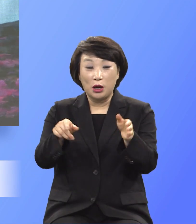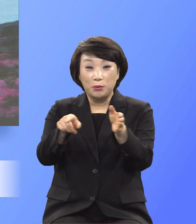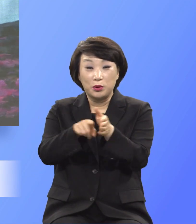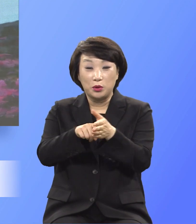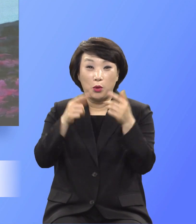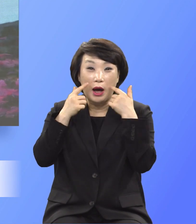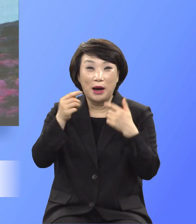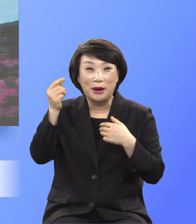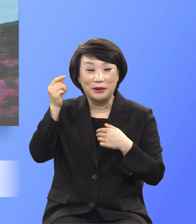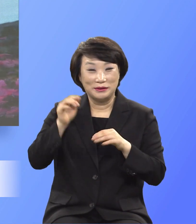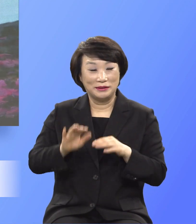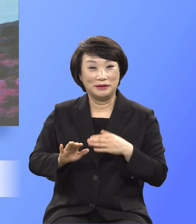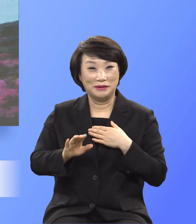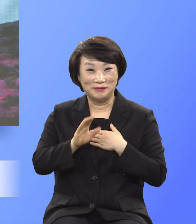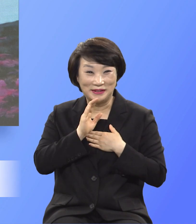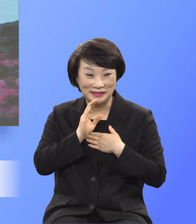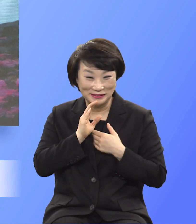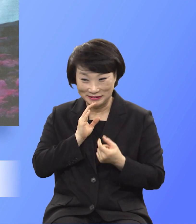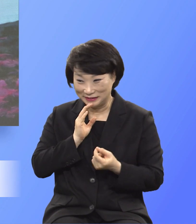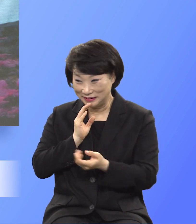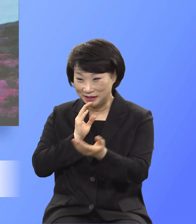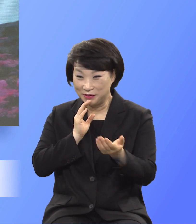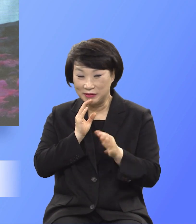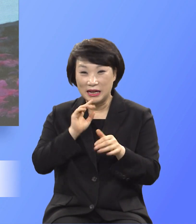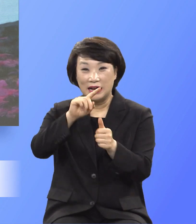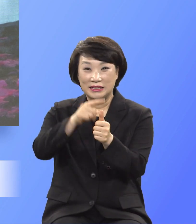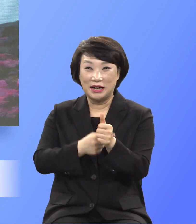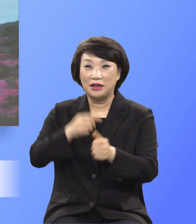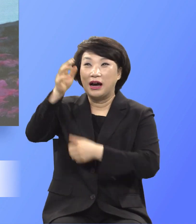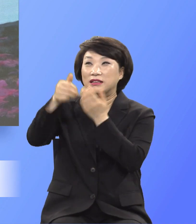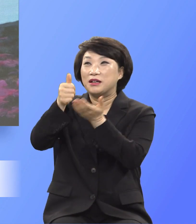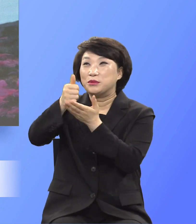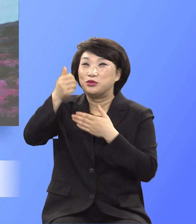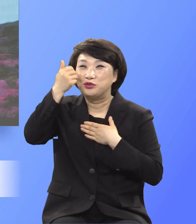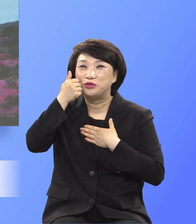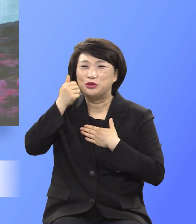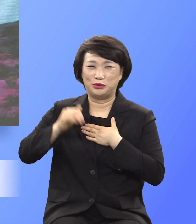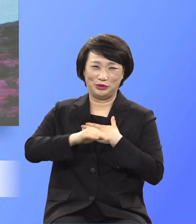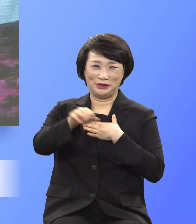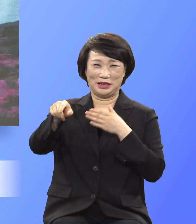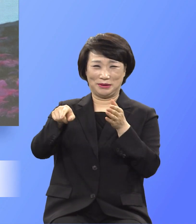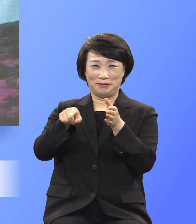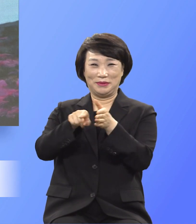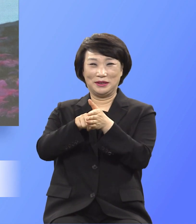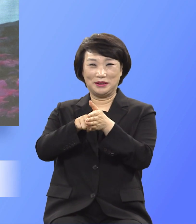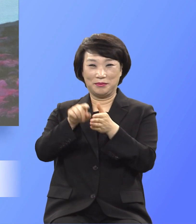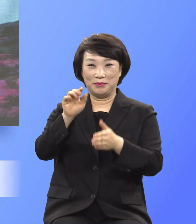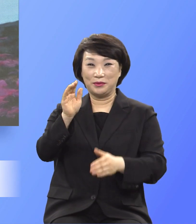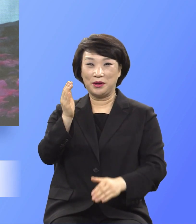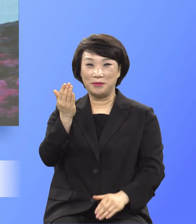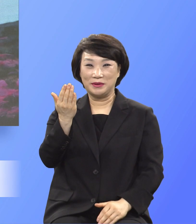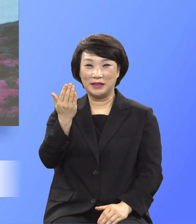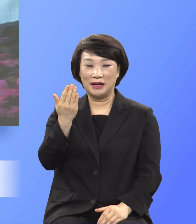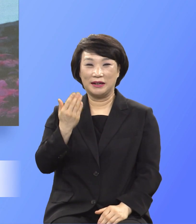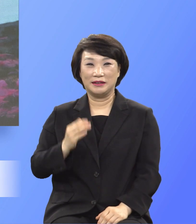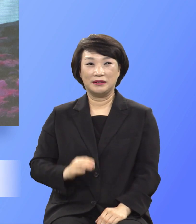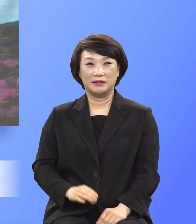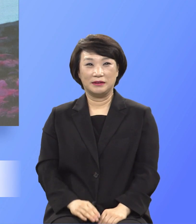없는 분이요. 그래서 그분은 우리의 믿음이십니다. 비록